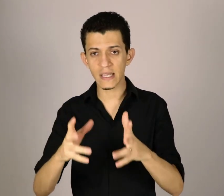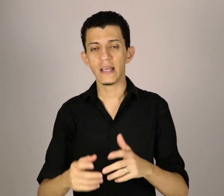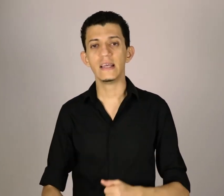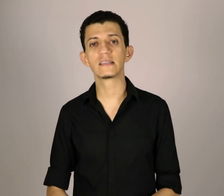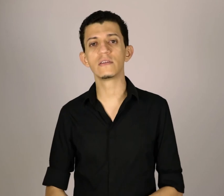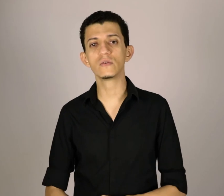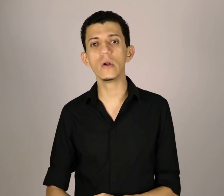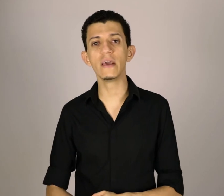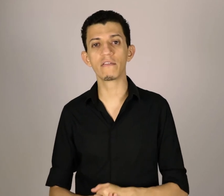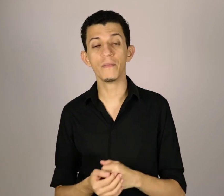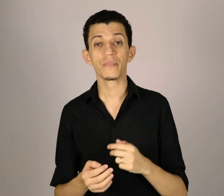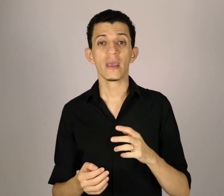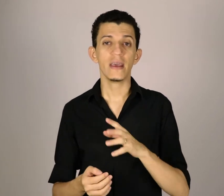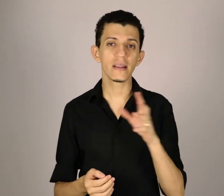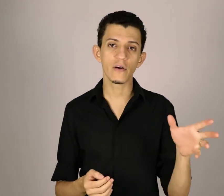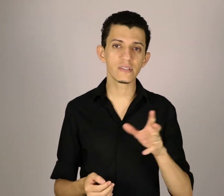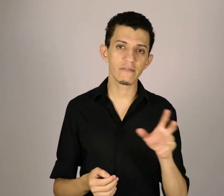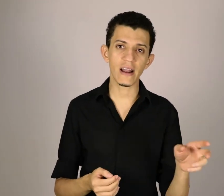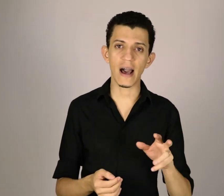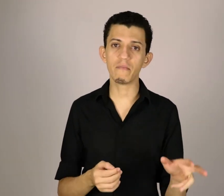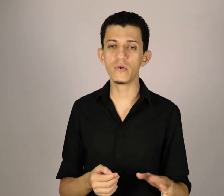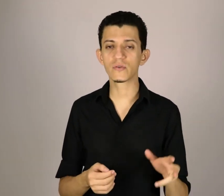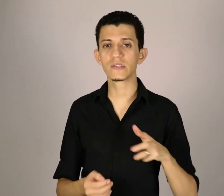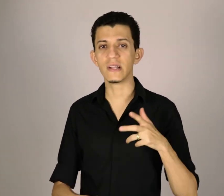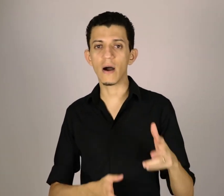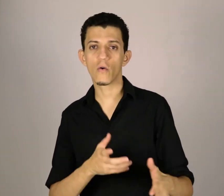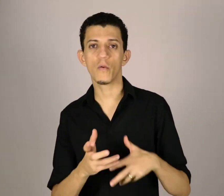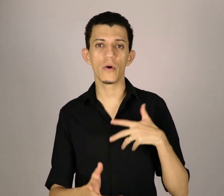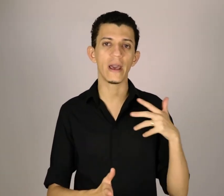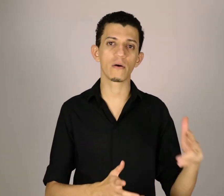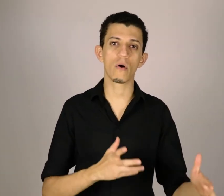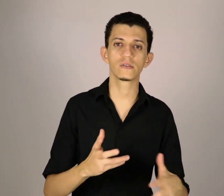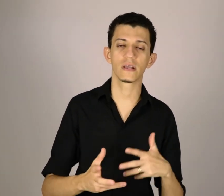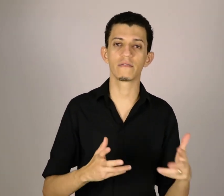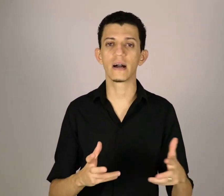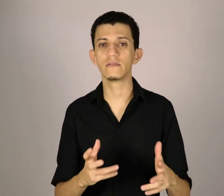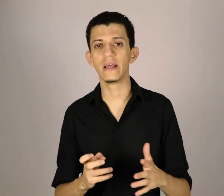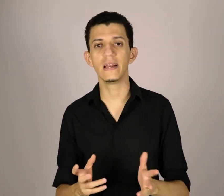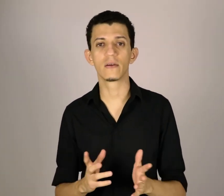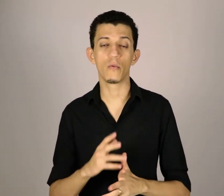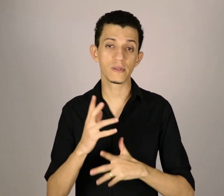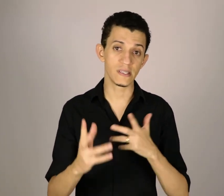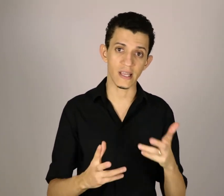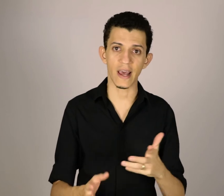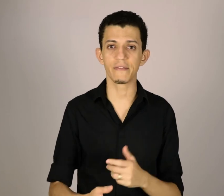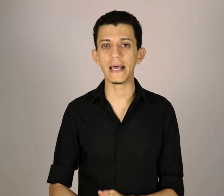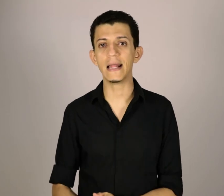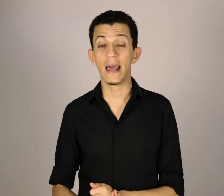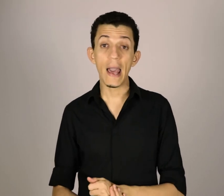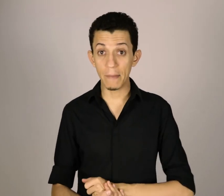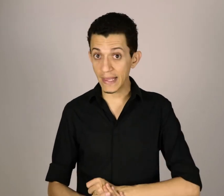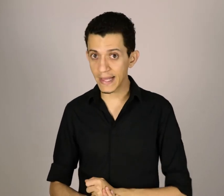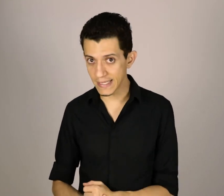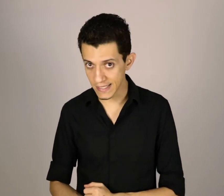escritos no livro, e então você vai lá, busca o sinal, como é, qual o significado dele, como se escreve ele, é bem interessante.